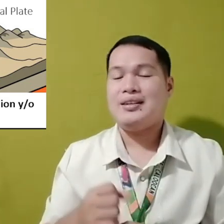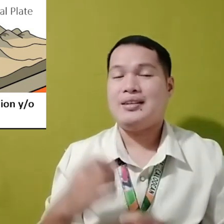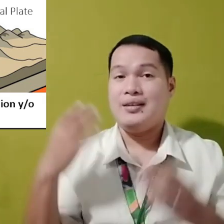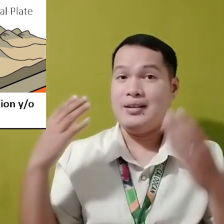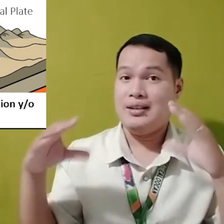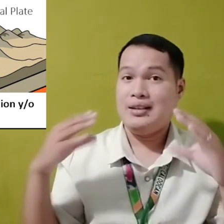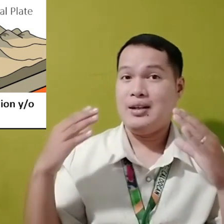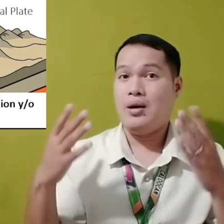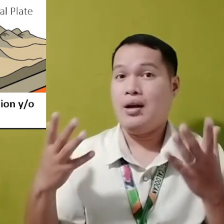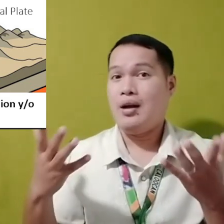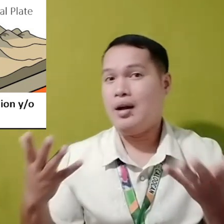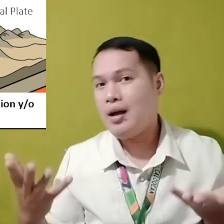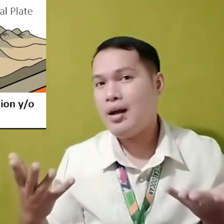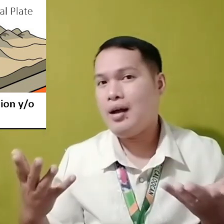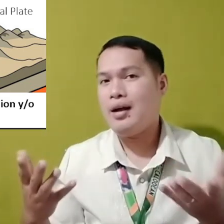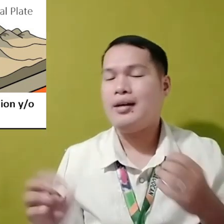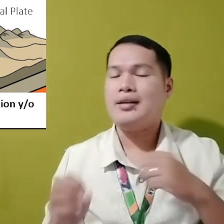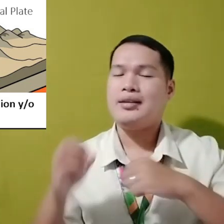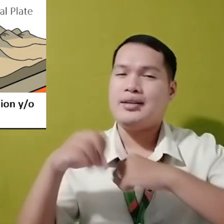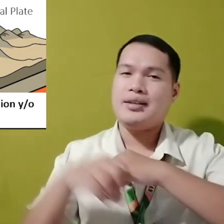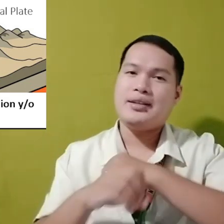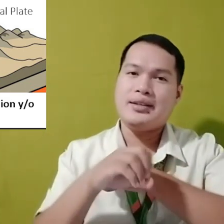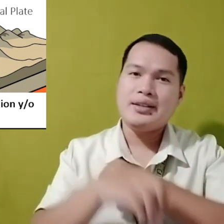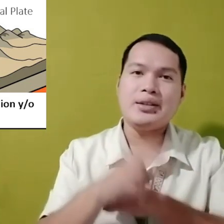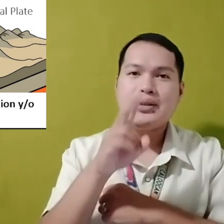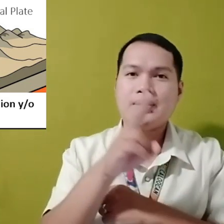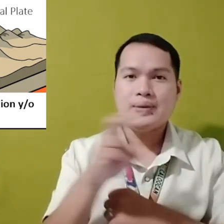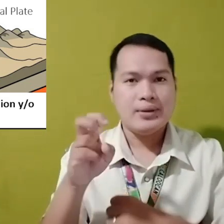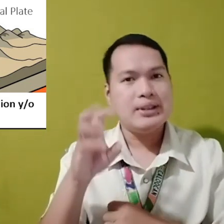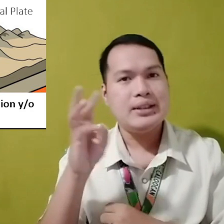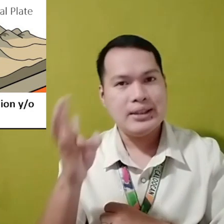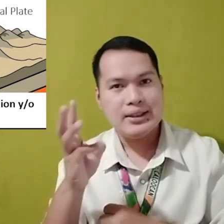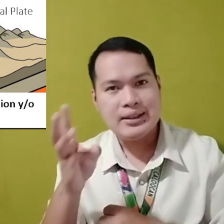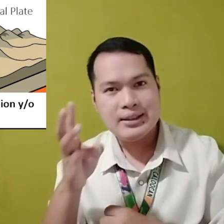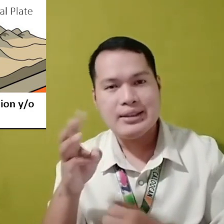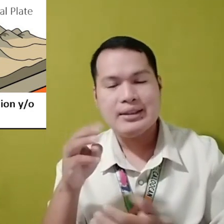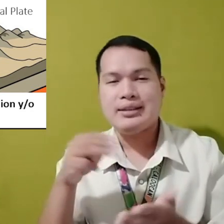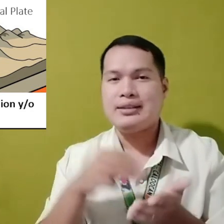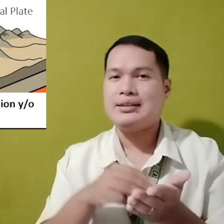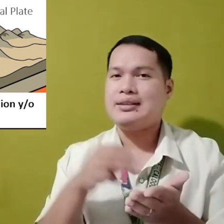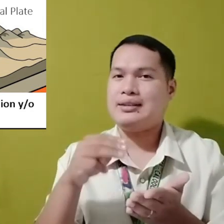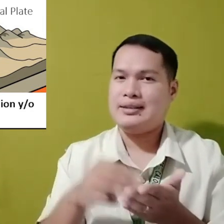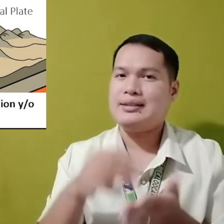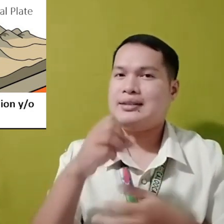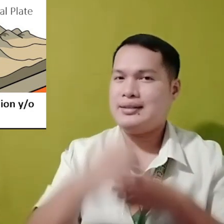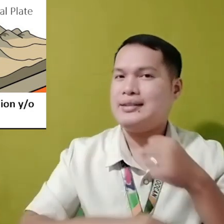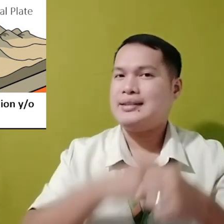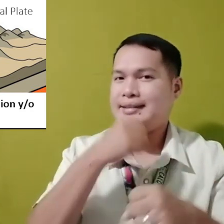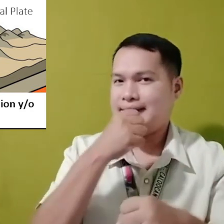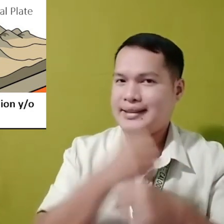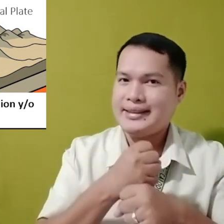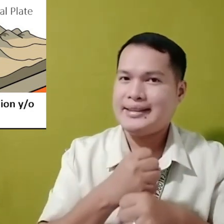Samantalang oceanic plate Ay may 260 may Milyong taon